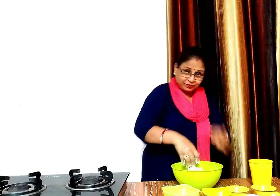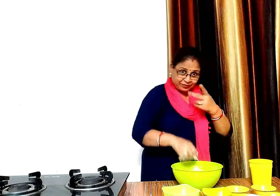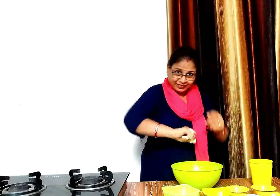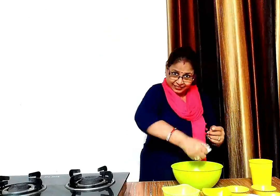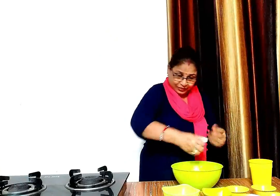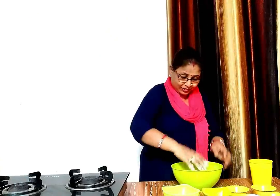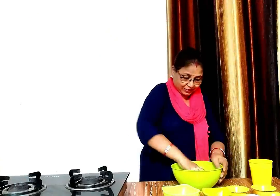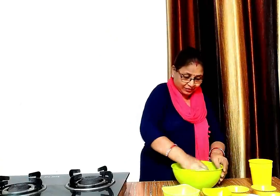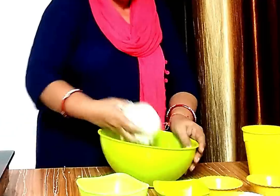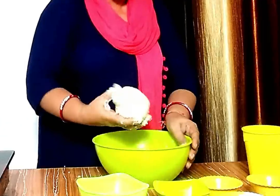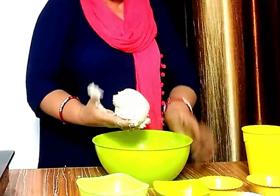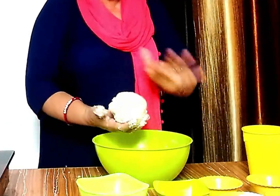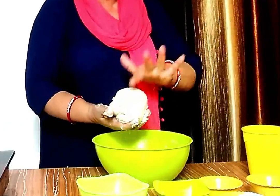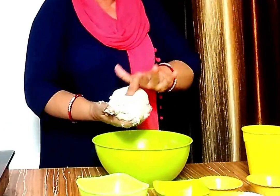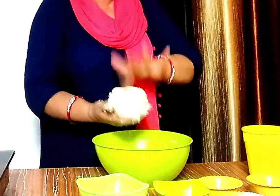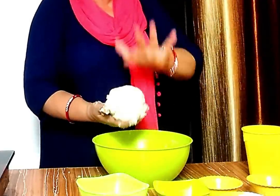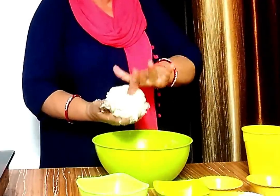देखिए कितना सॉफ्ट डो बन चुका है